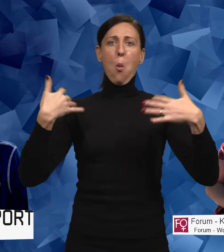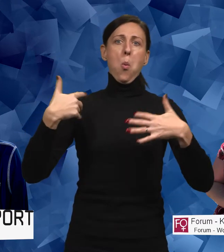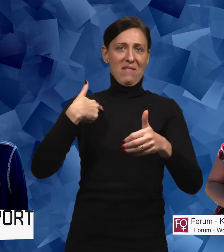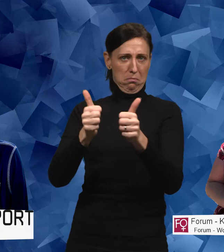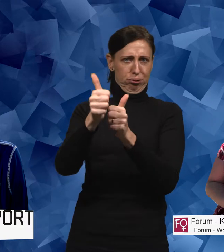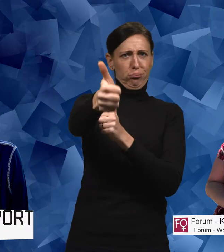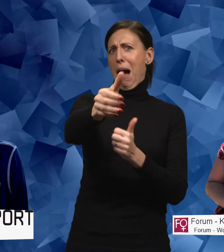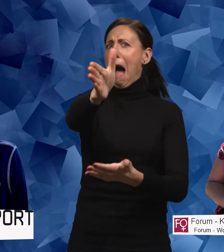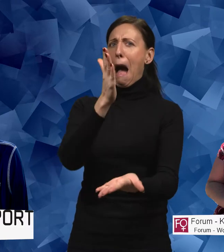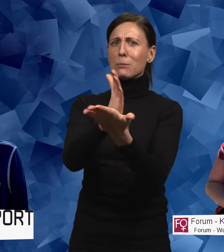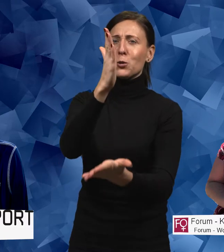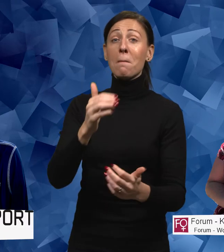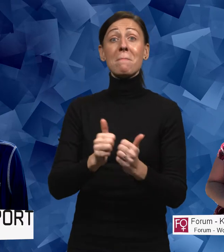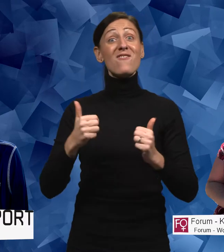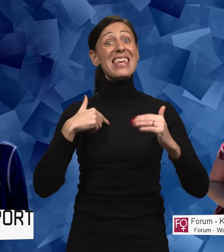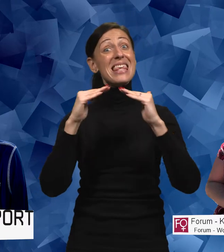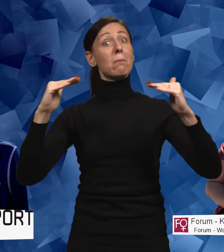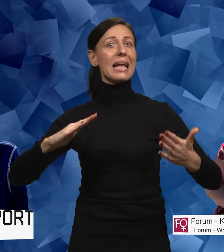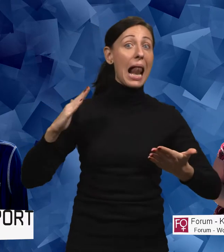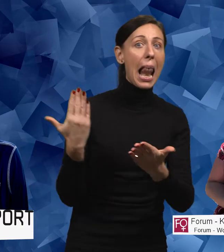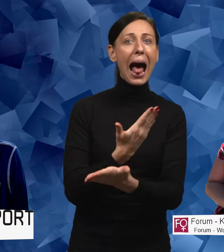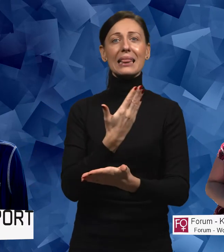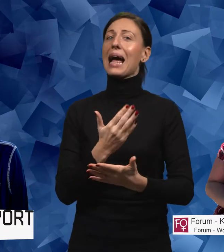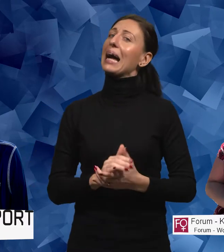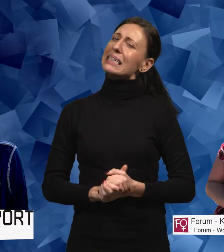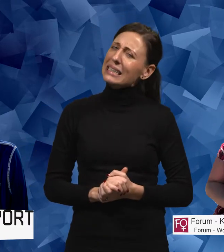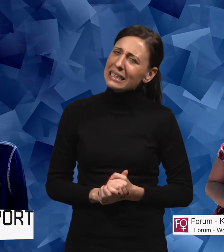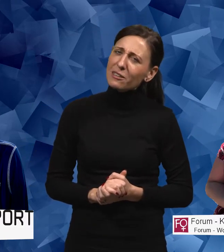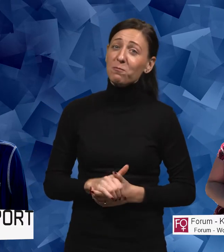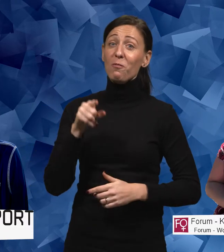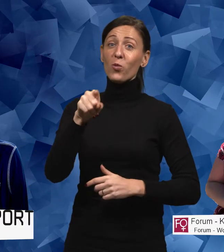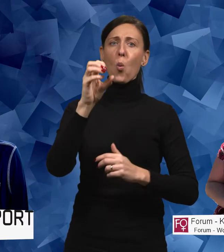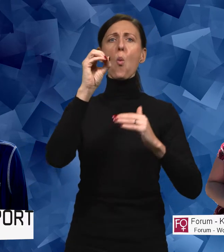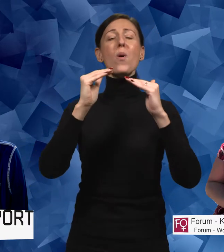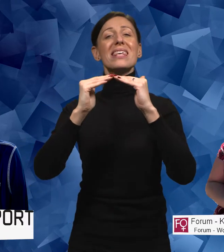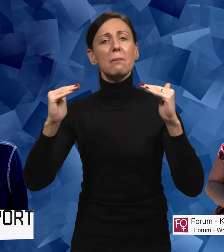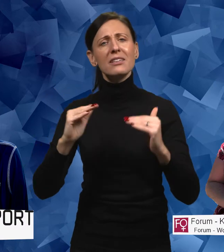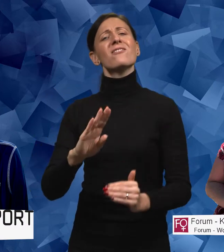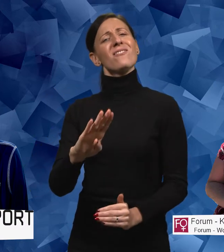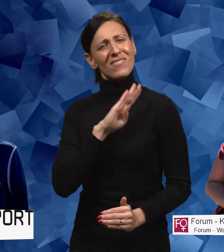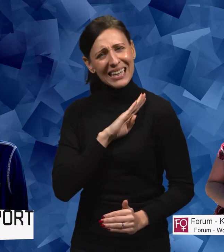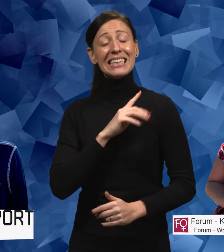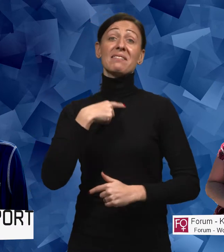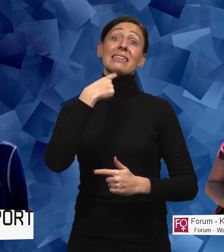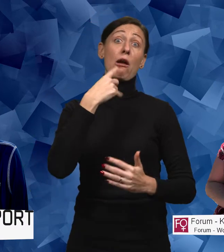jämställdhet, absolut. Men vi är ju inte ett jämställt land. Och den ojämställdhet som finns, som vi säger,